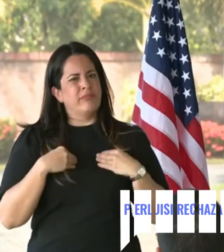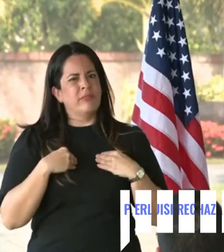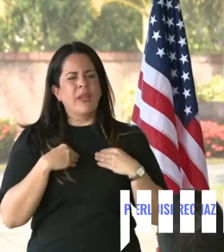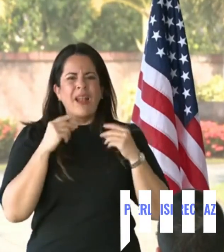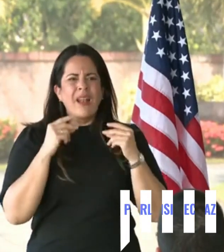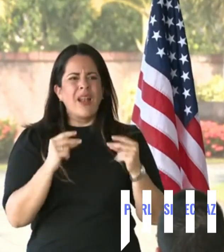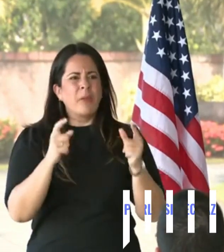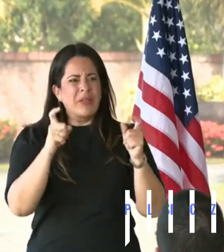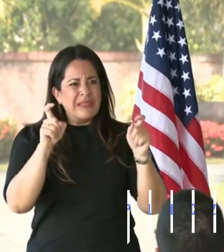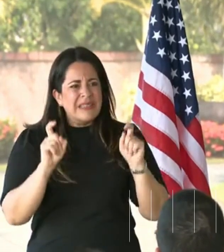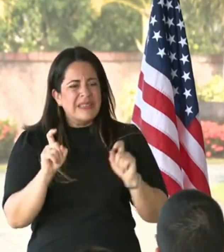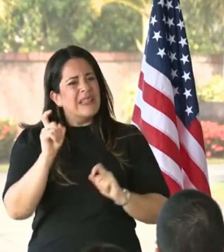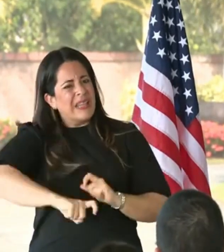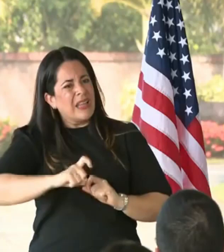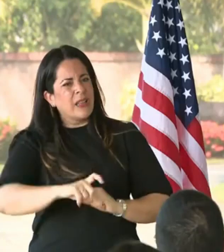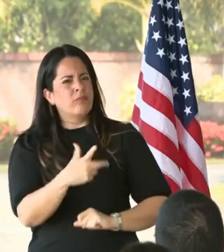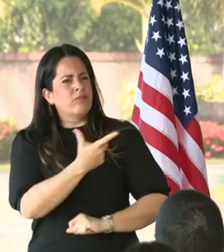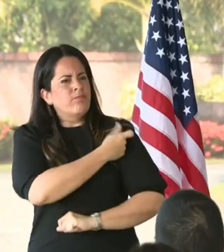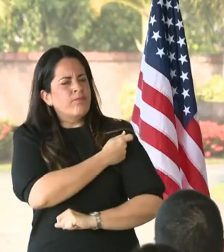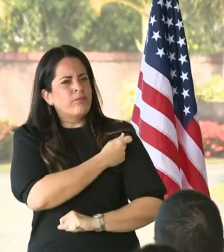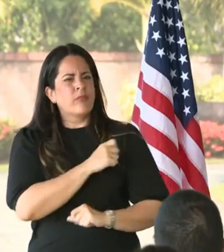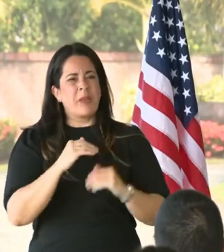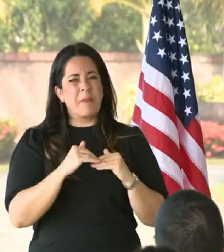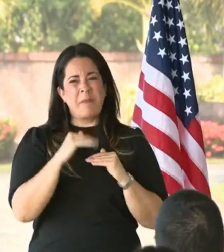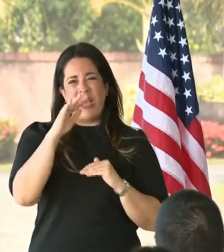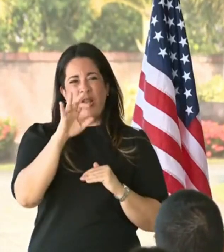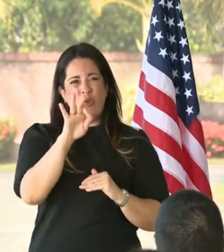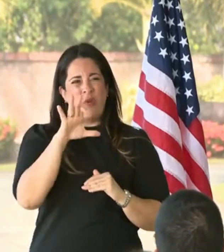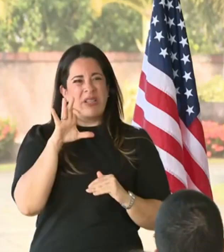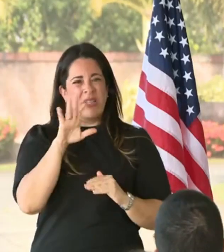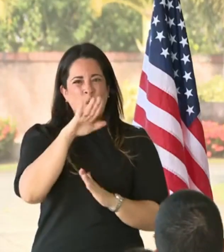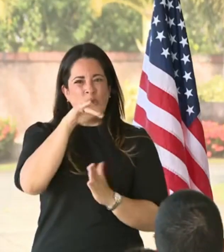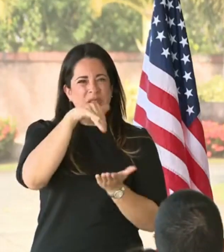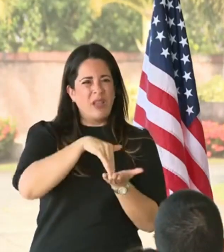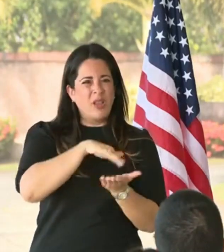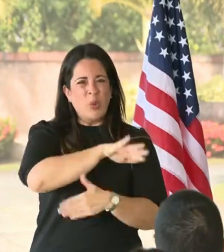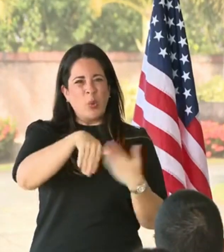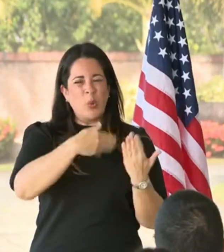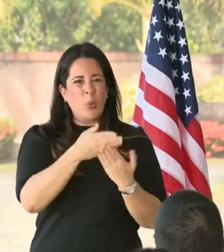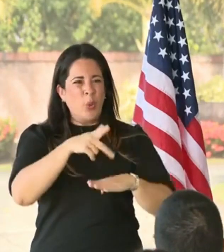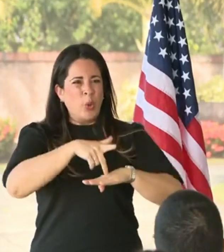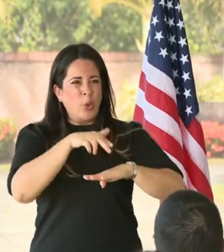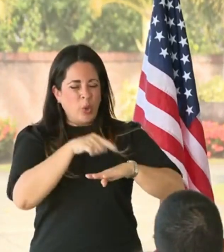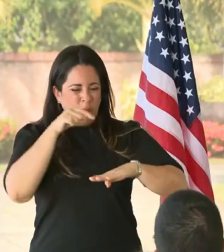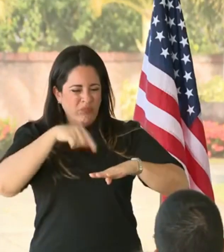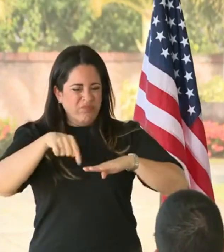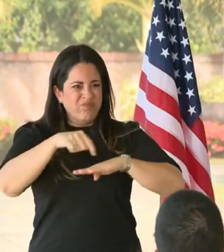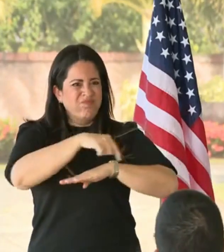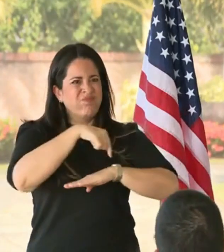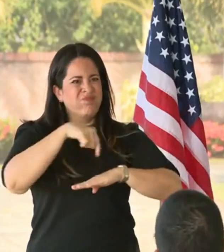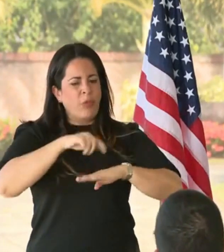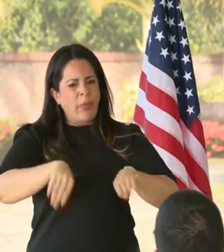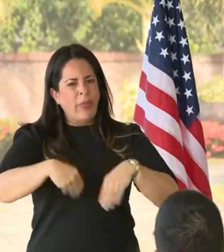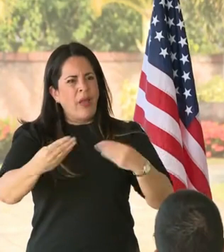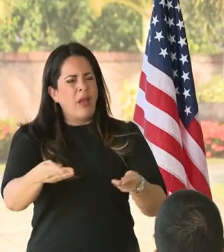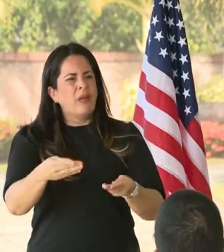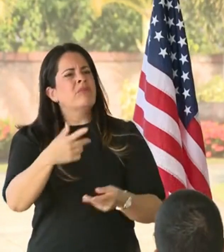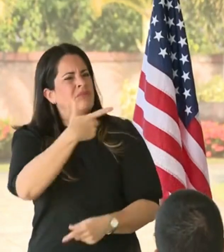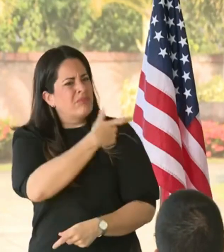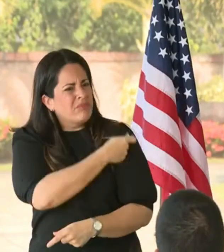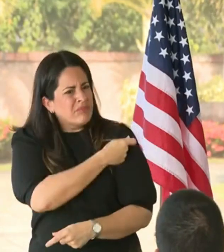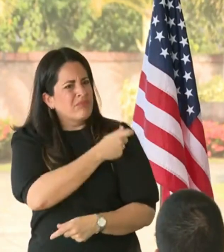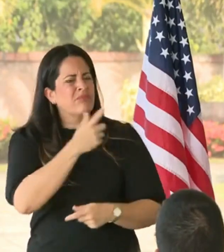el agotamiento físico y emocional de los profesionales de la salud pudiera afectar el escenario de las salas de